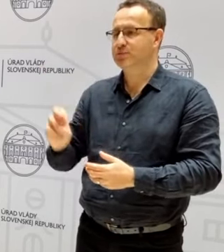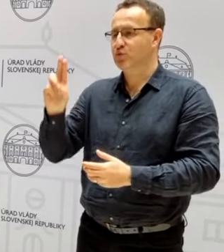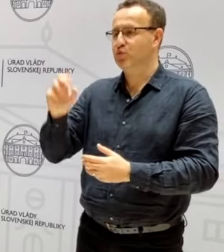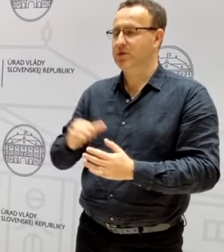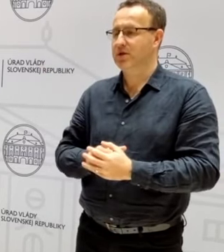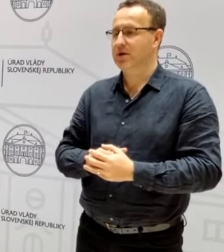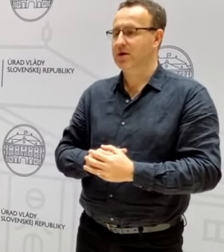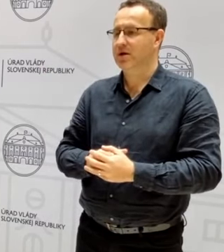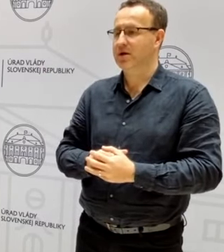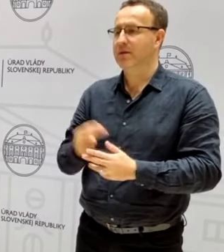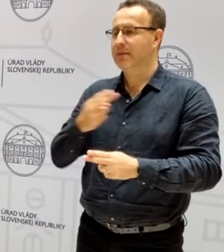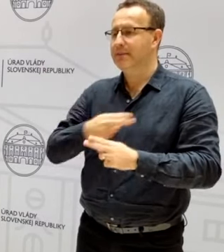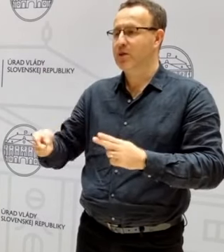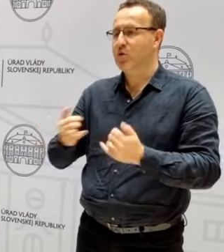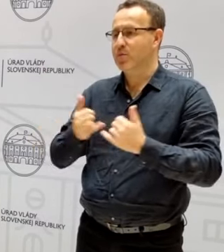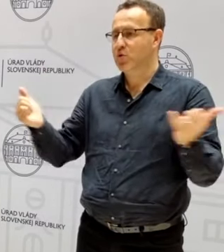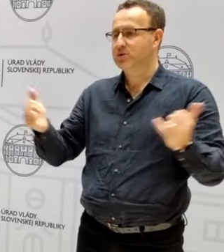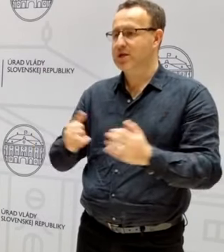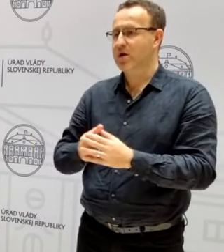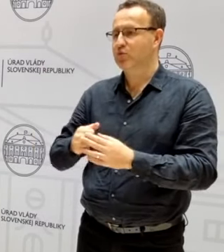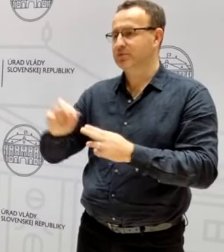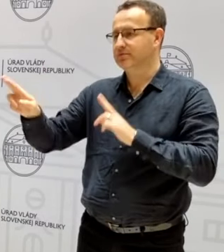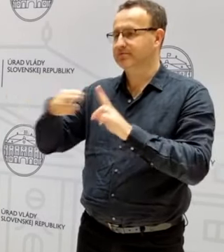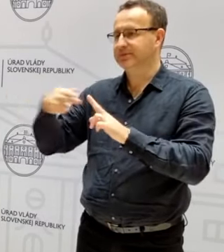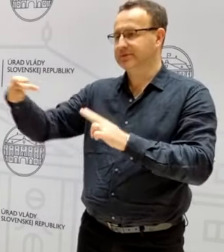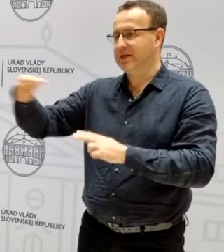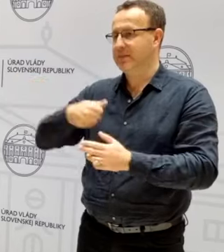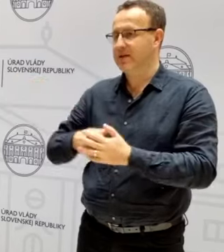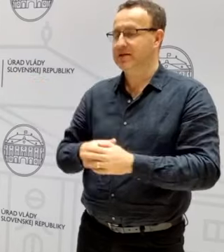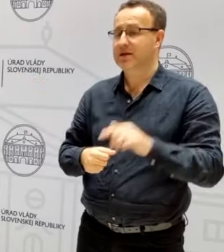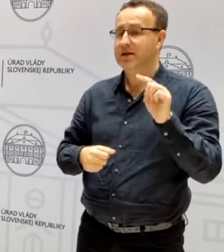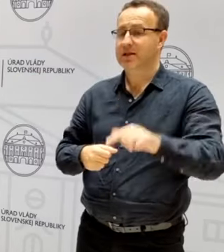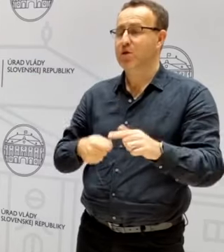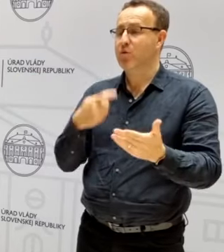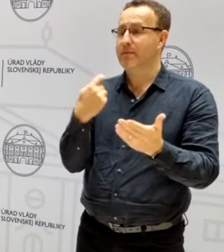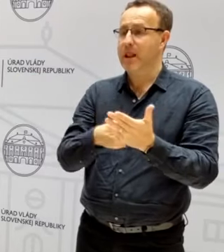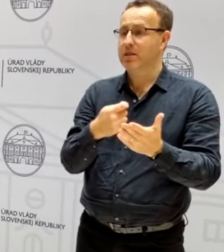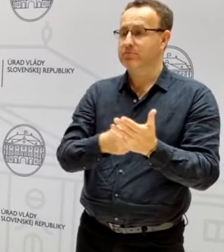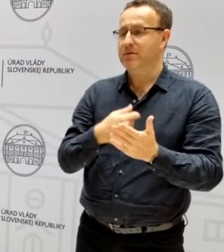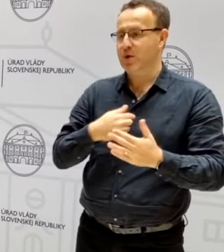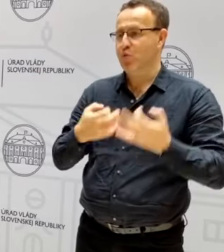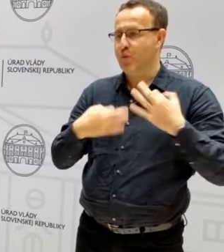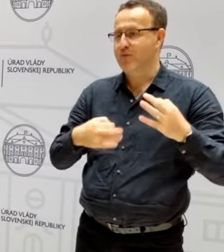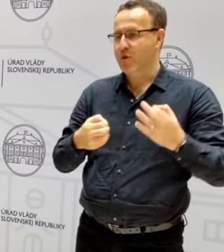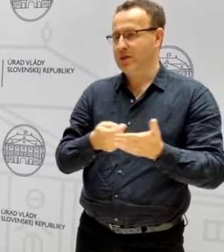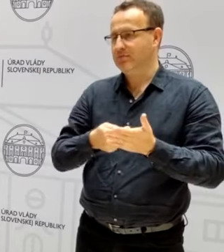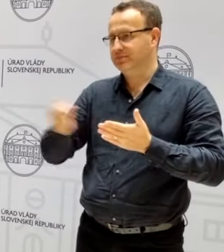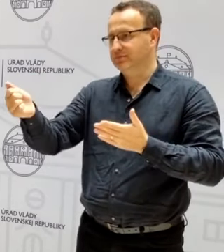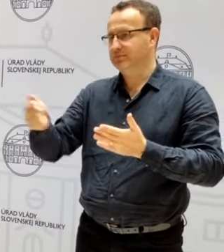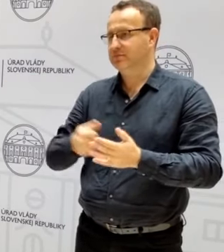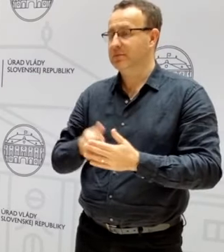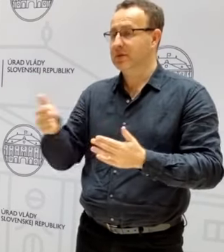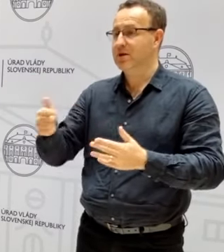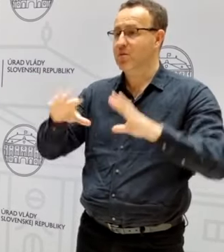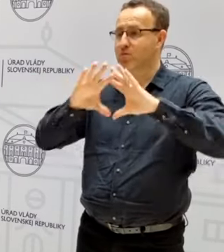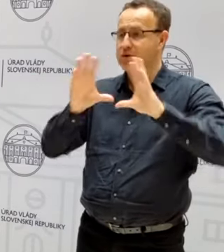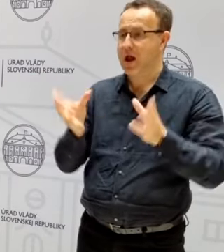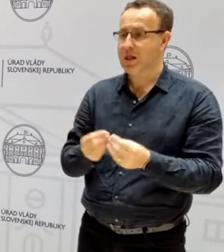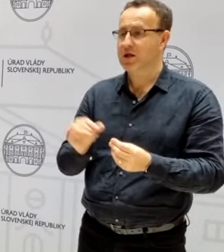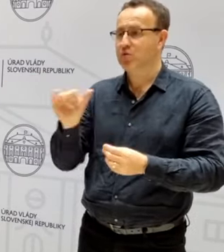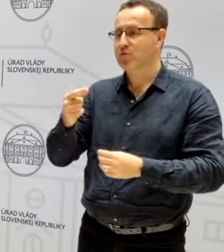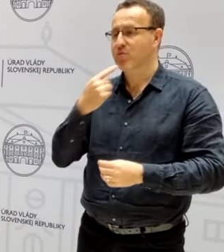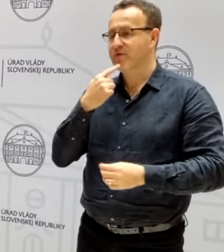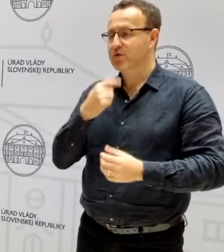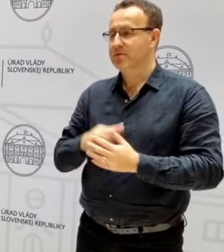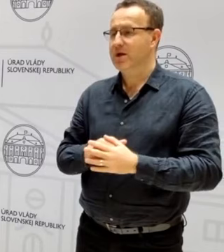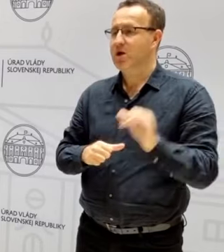únie v plnom rozsahu refundovaná. A tieto platby uvoľníme. Ten balík, o ktorom